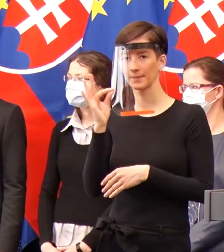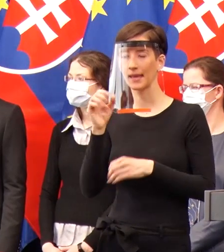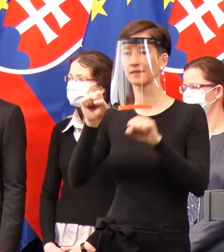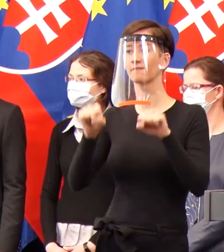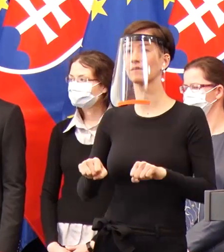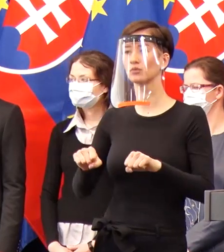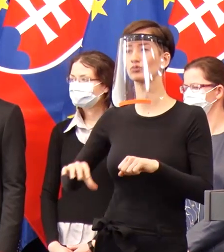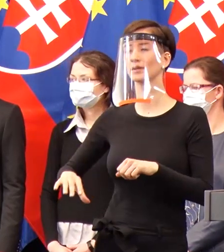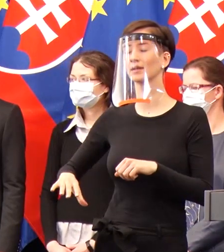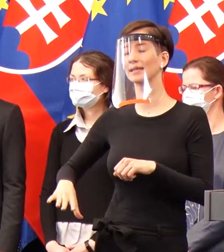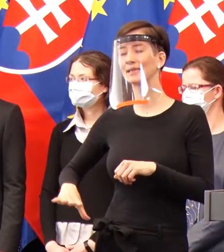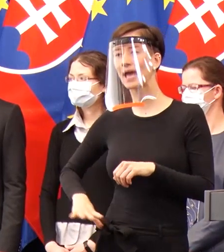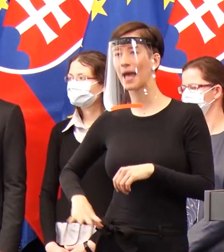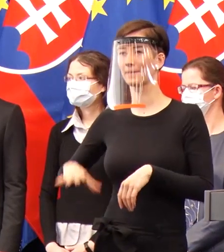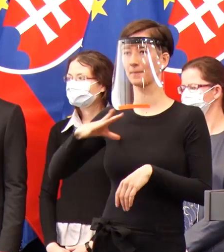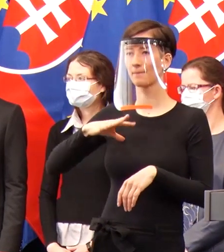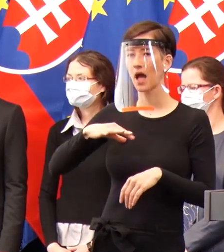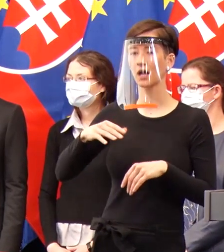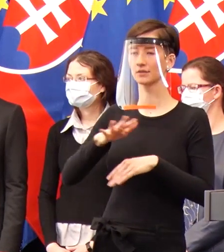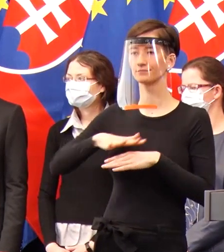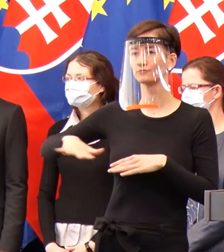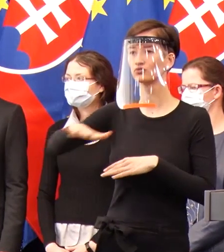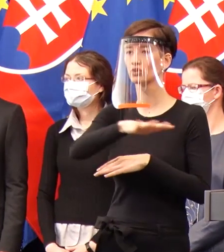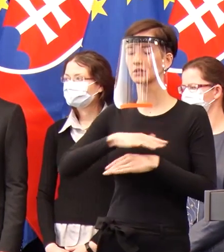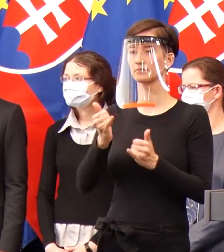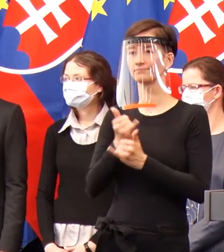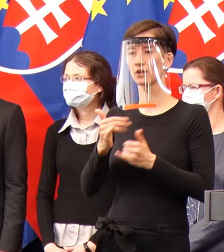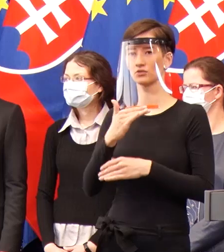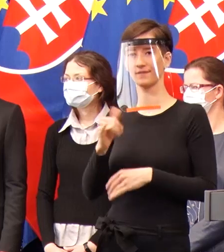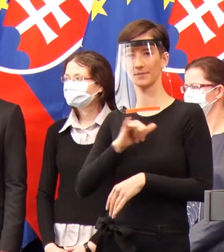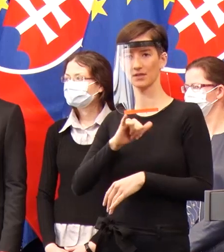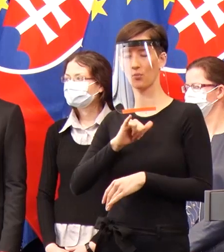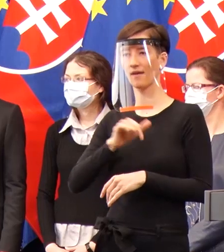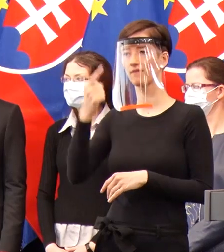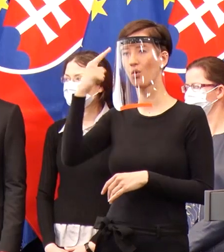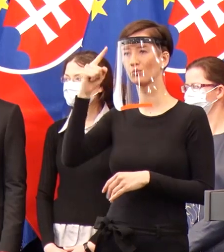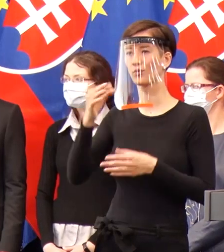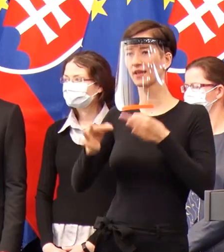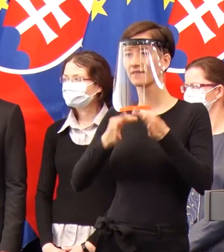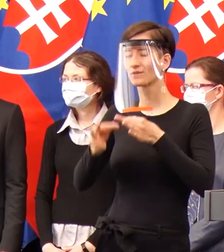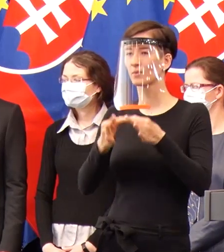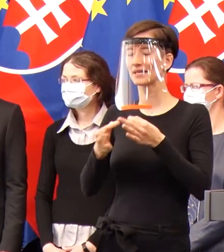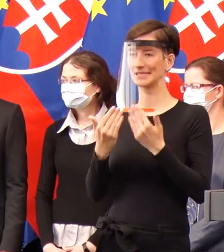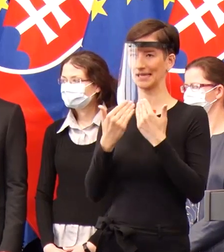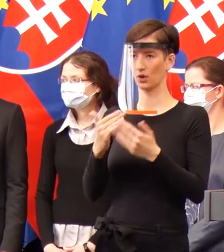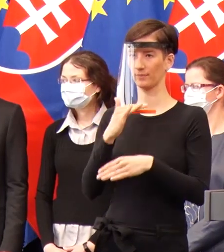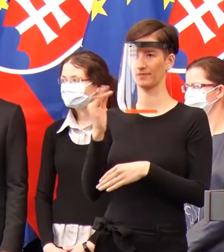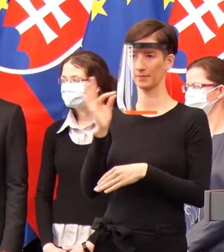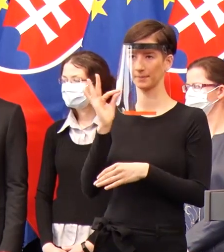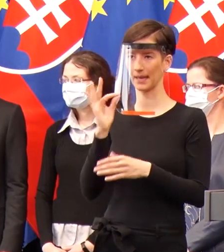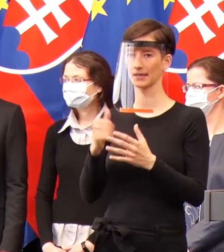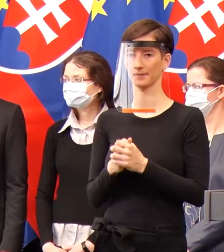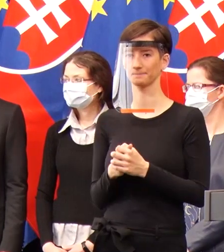páni, vážený pán Mistrik, naozaj za všetky veľmi zaujímavé odborné informácie, ktoré ste nám poskytli, milí kolegovia. Ďakujem takisto za